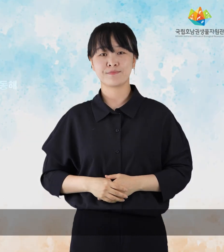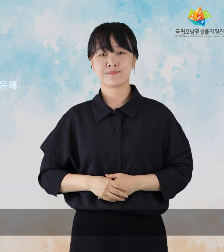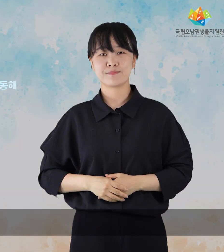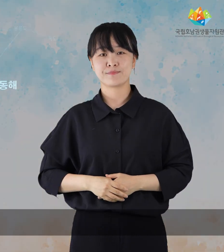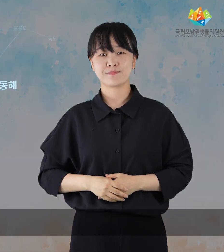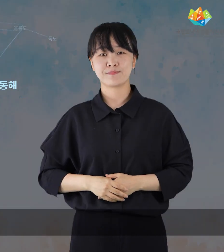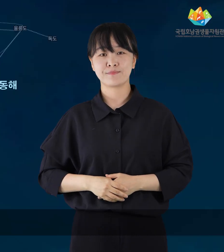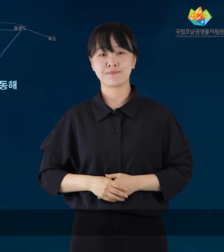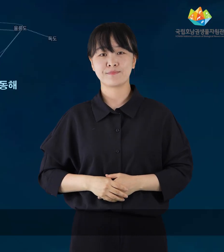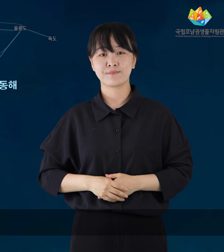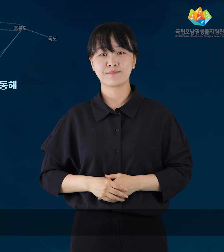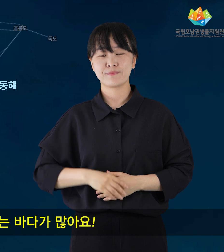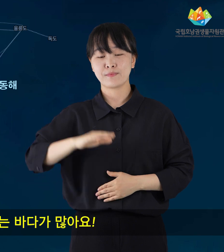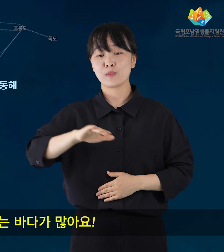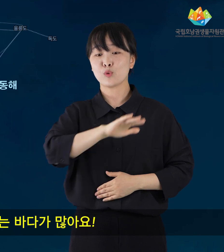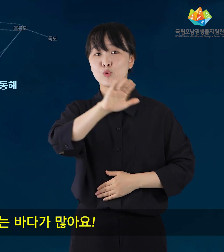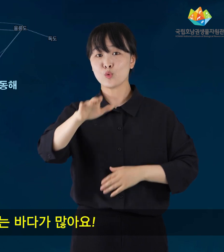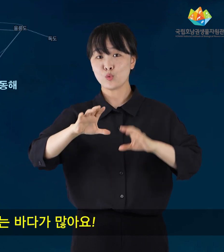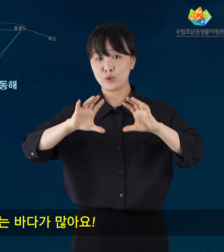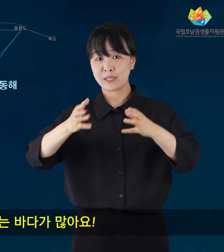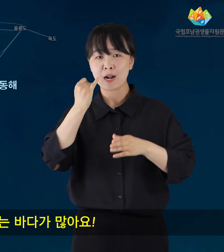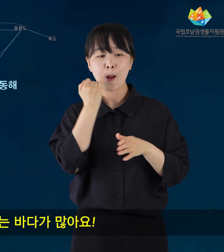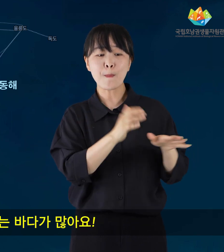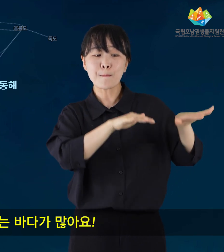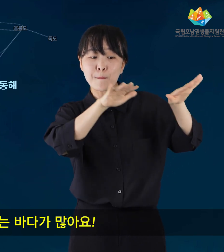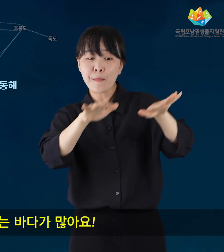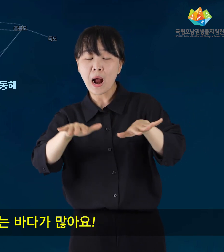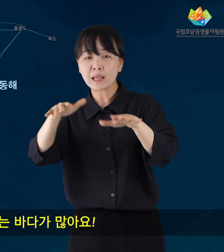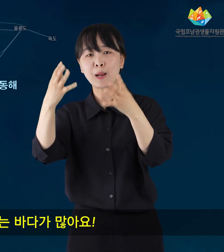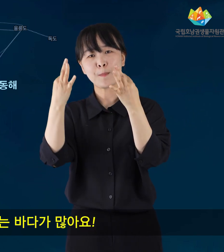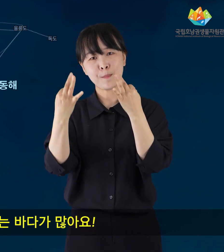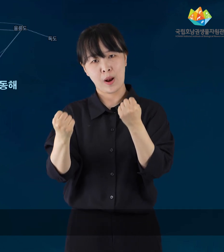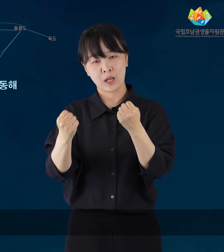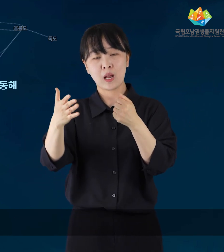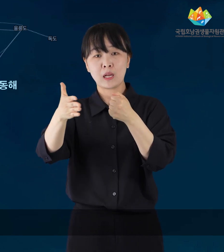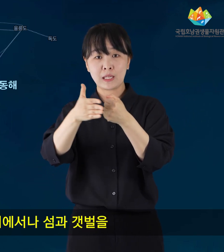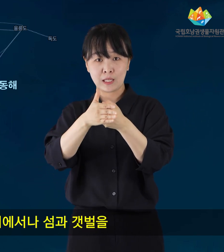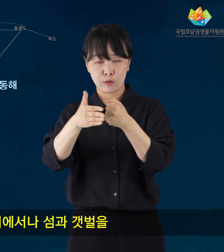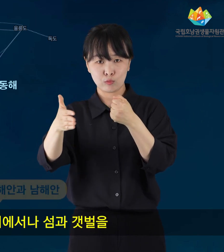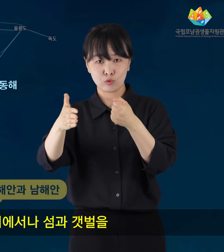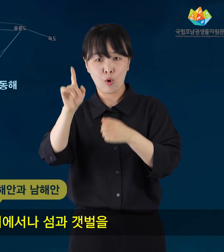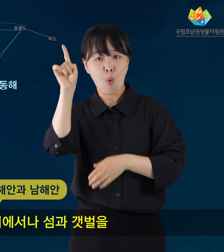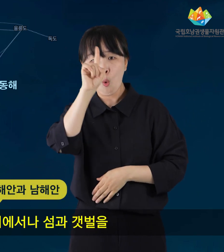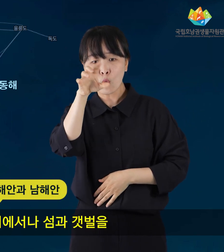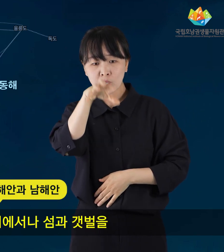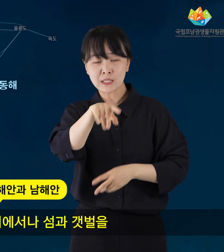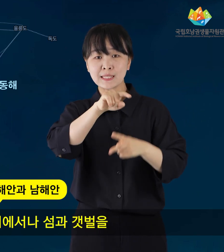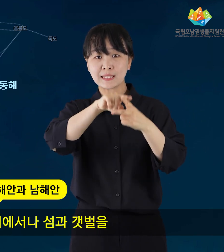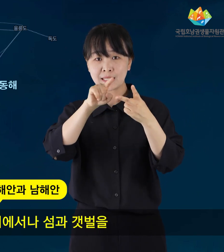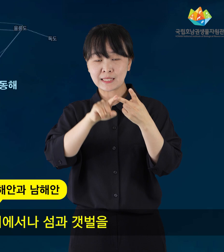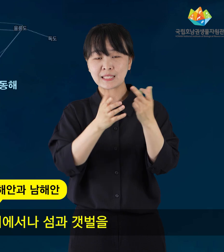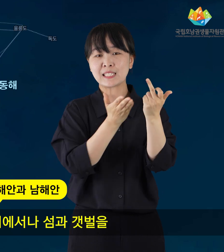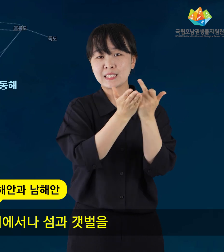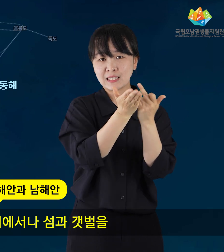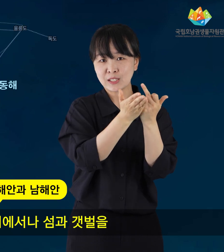우리나라는 바다가 많아요. 그래서 어디에서나 섬과